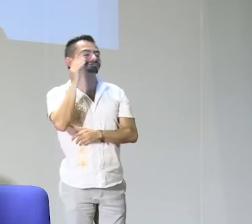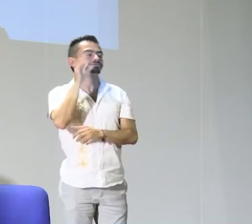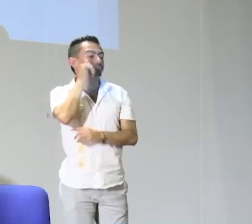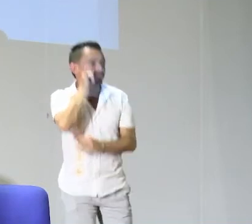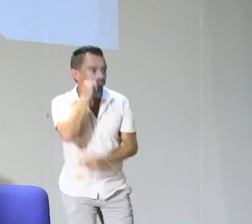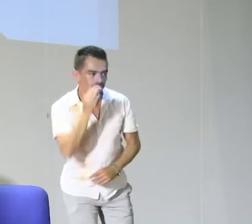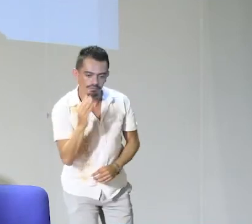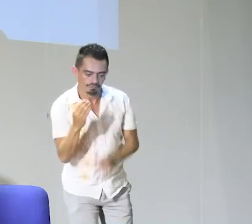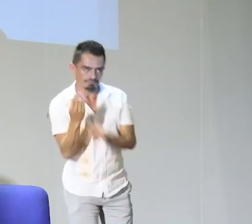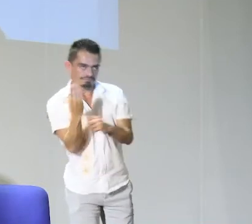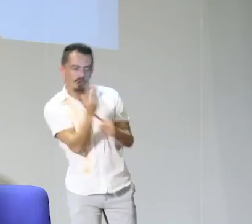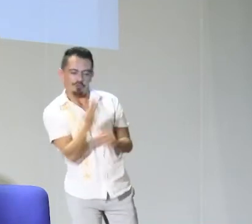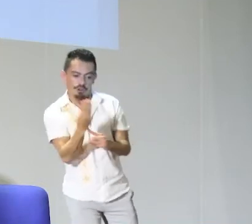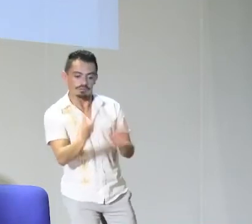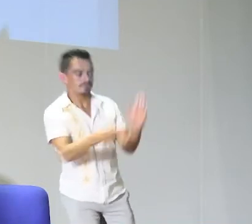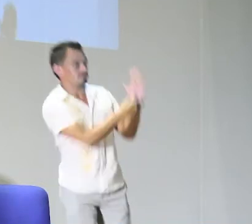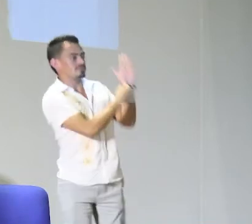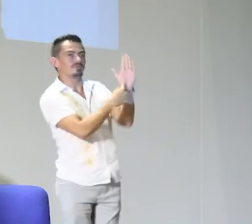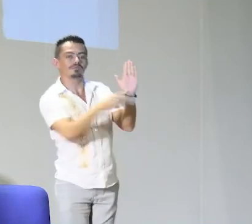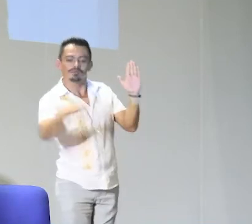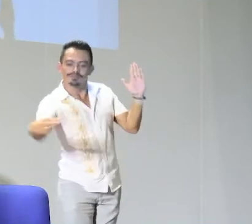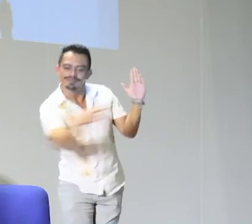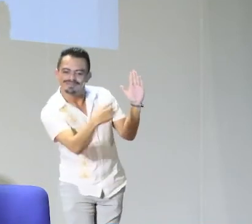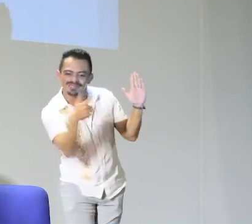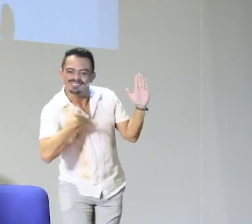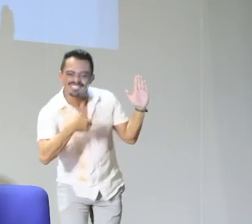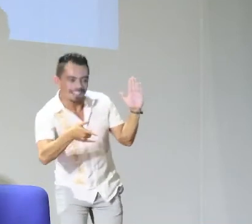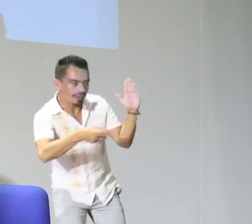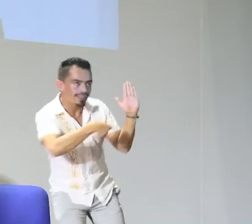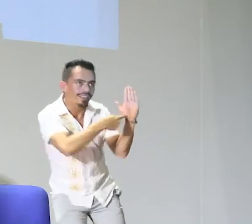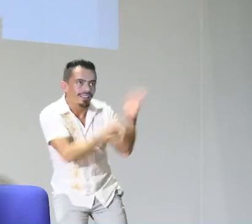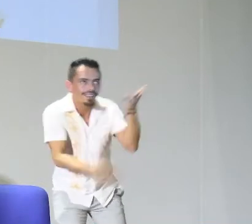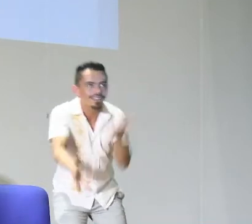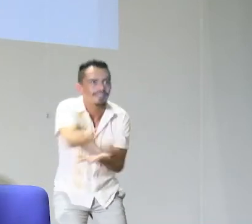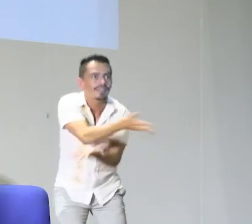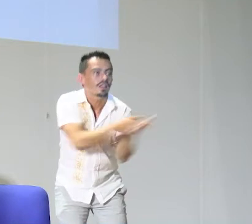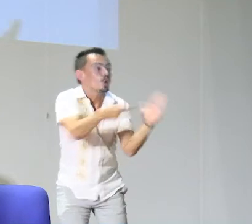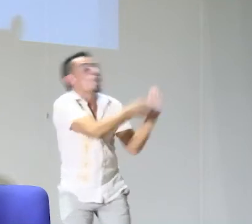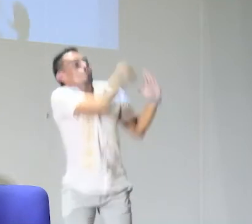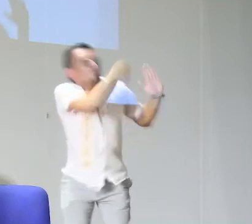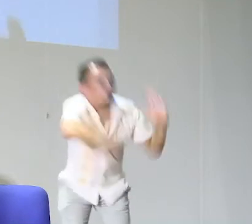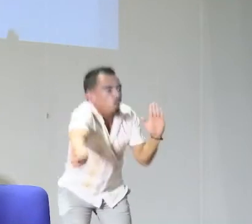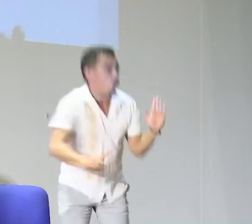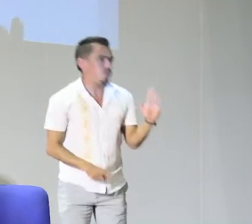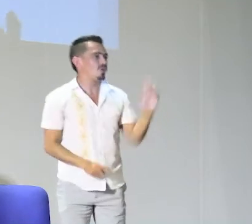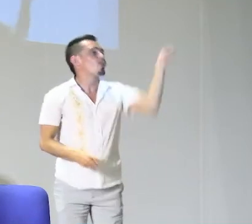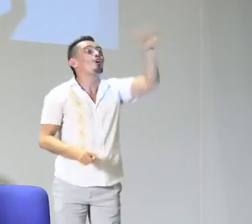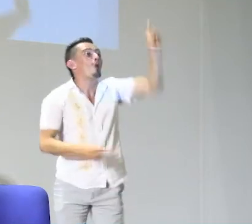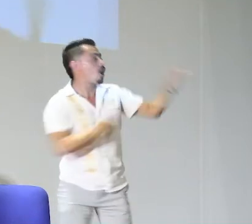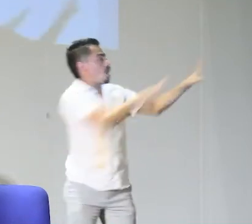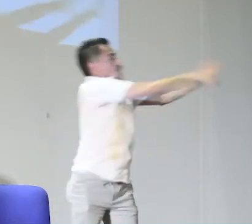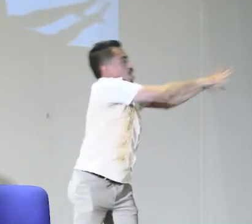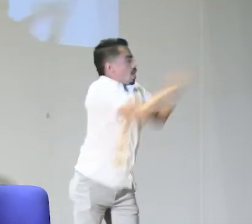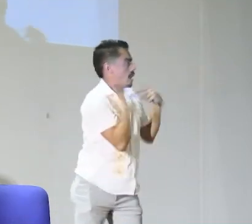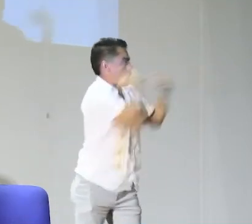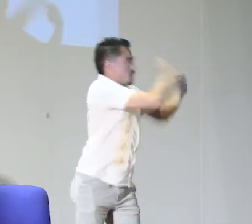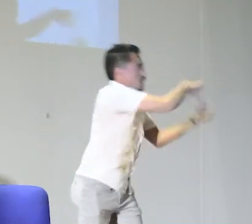elementos de su experiencia, ¿no? Y esto lo podemos grabar, ¿sí? Con una videocámara y, posteriormente, que los niños se